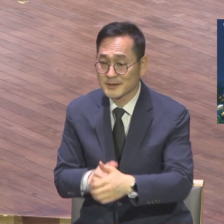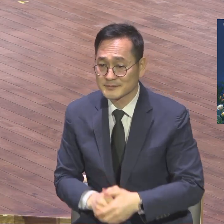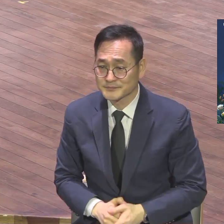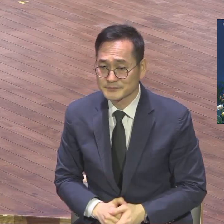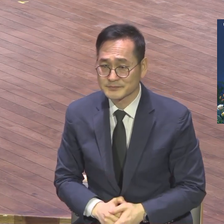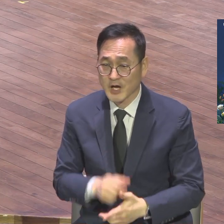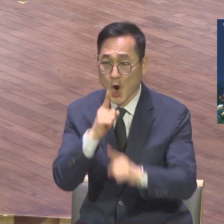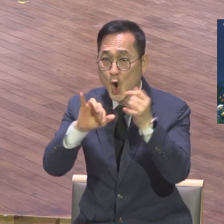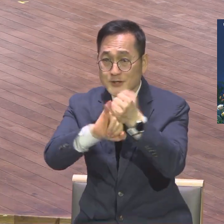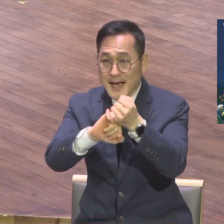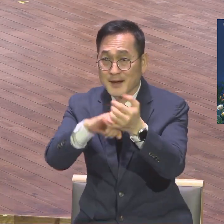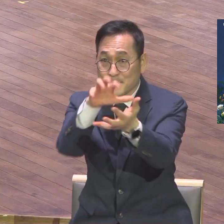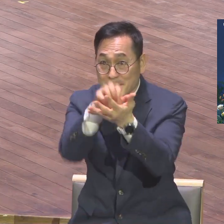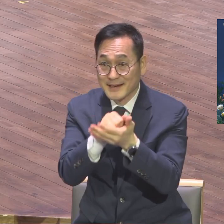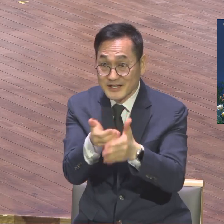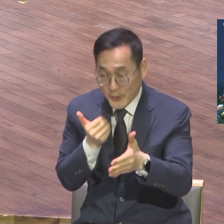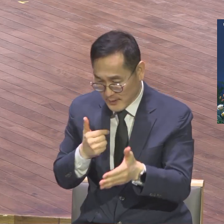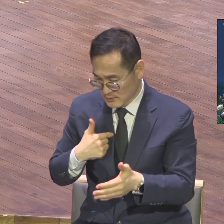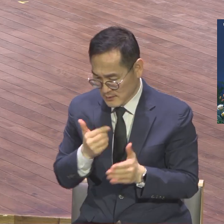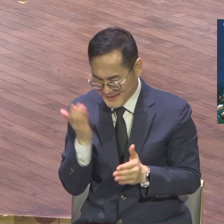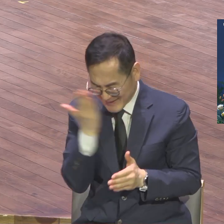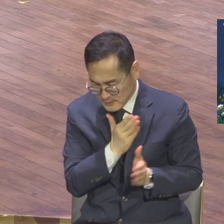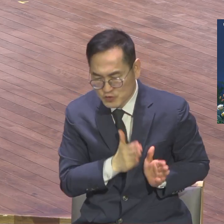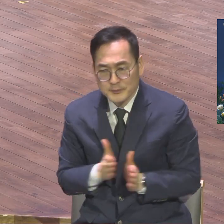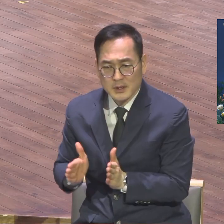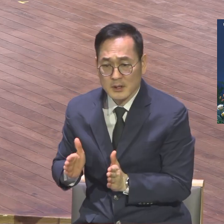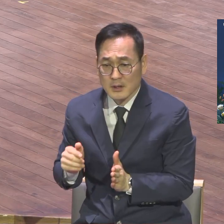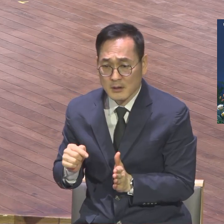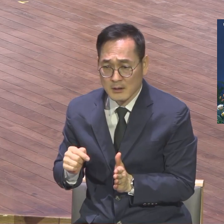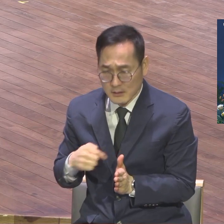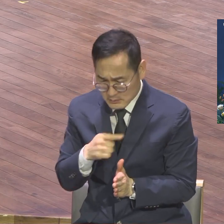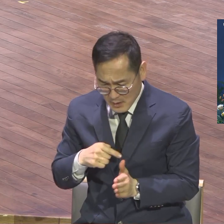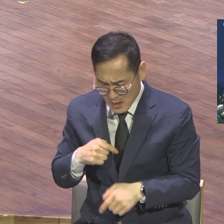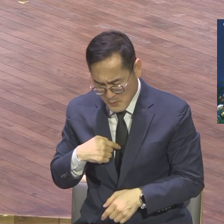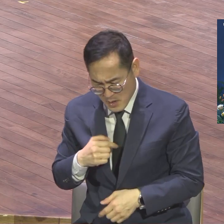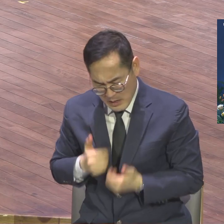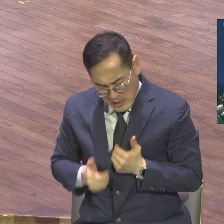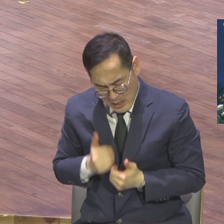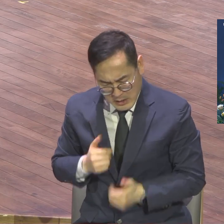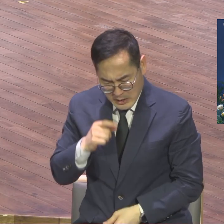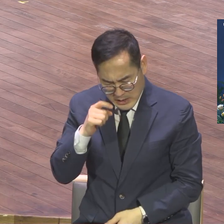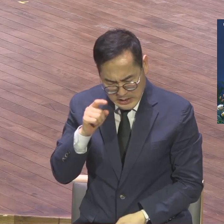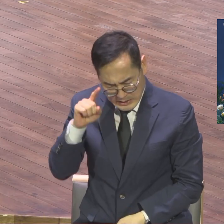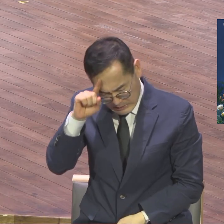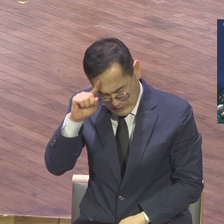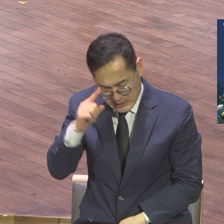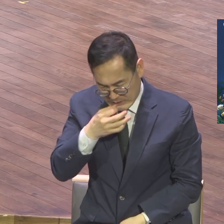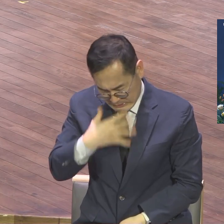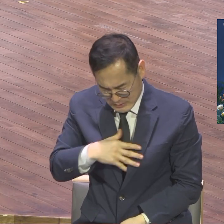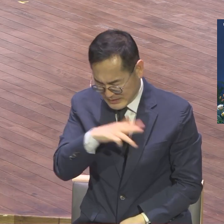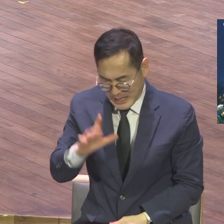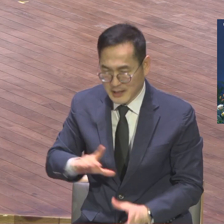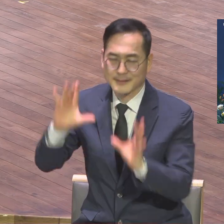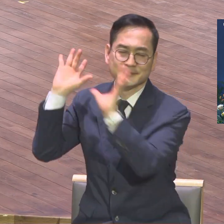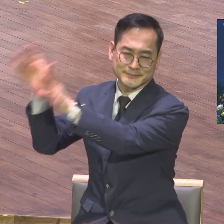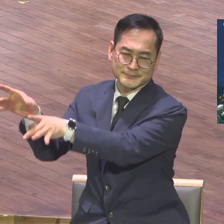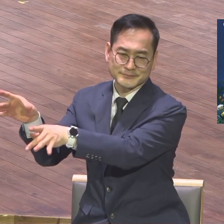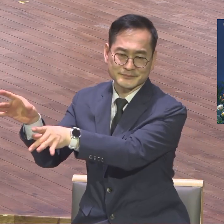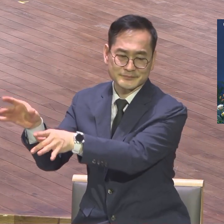모든 걸림돌들 여기서부터 완전 자유함을 얻게 하여 조합사상 모든 것을 은혜로 받고 감사로